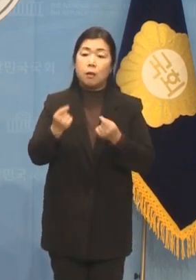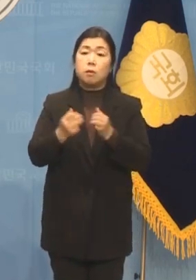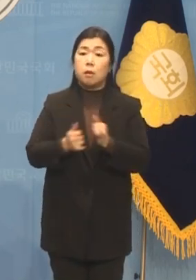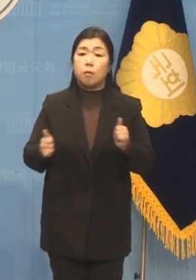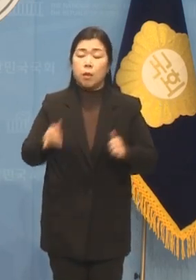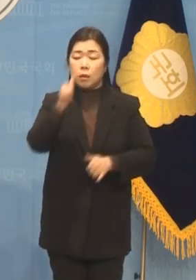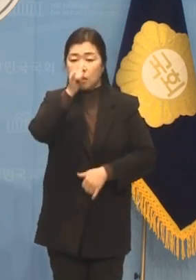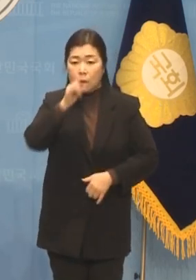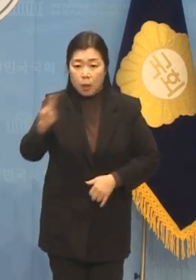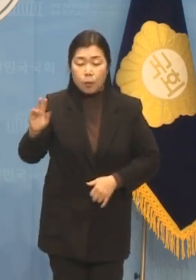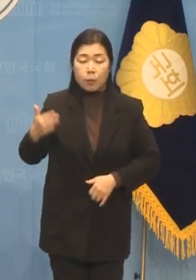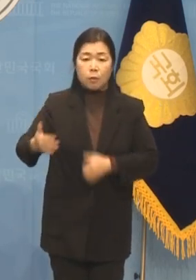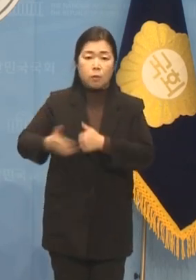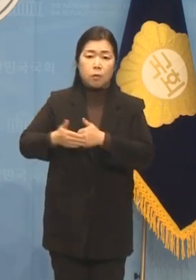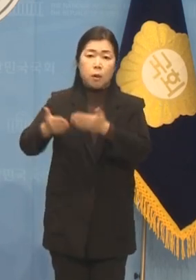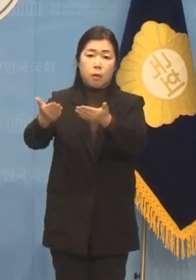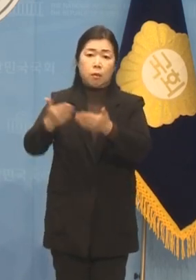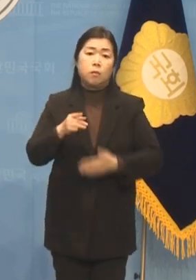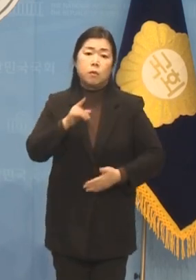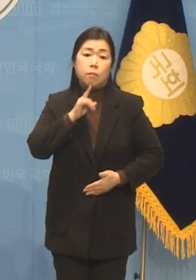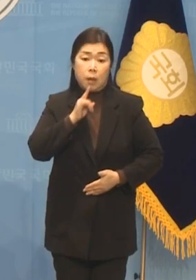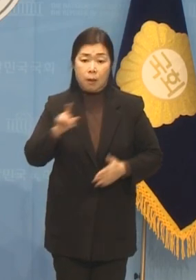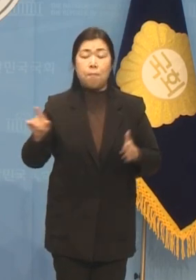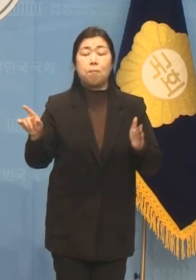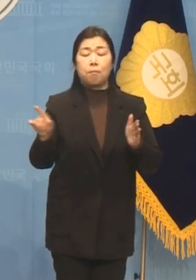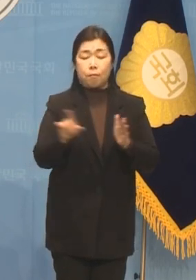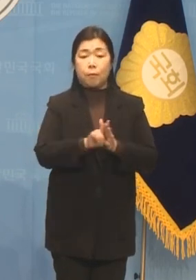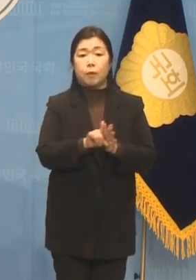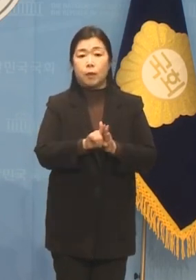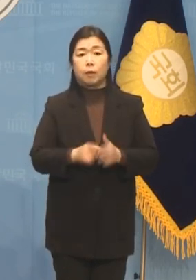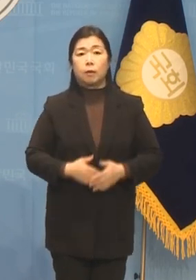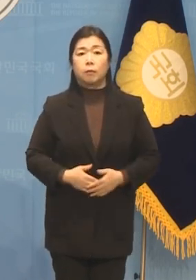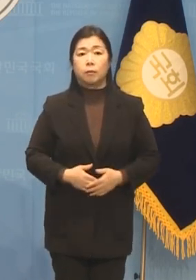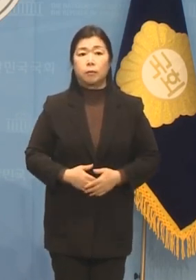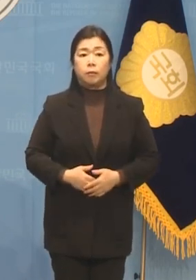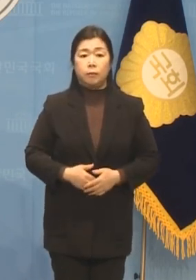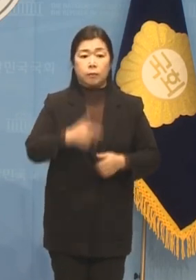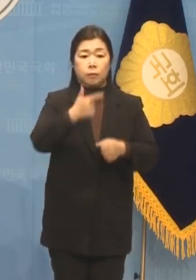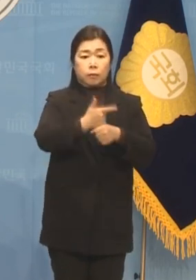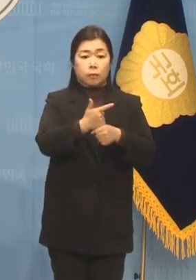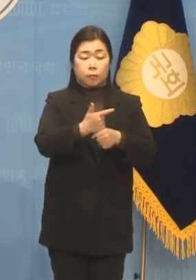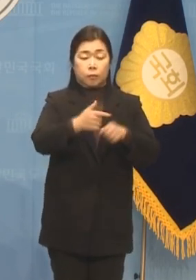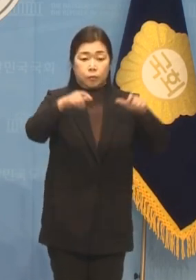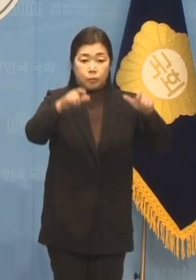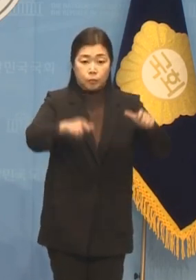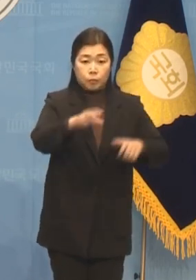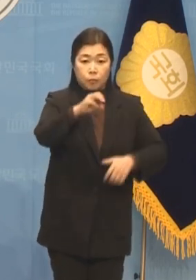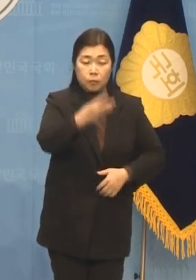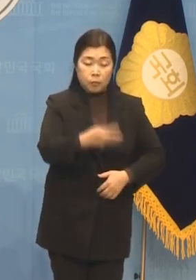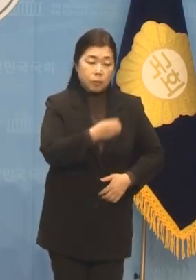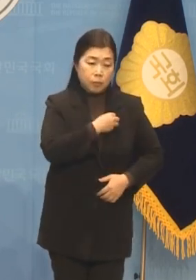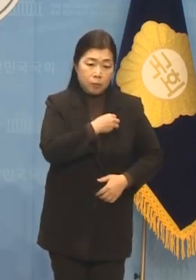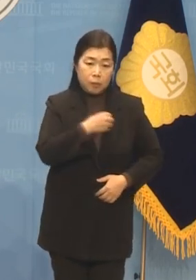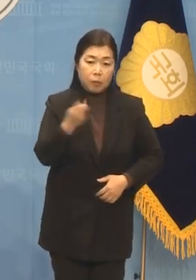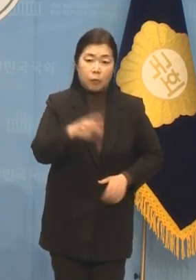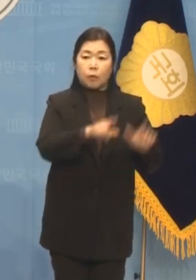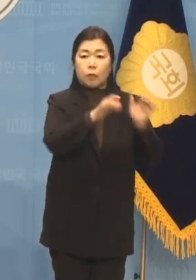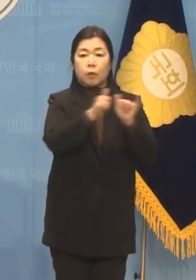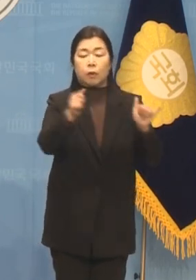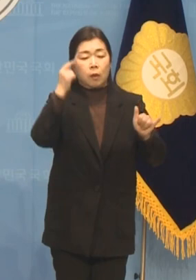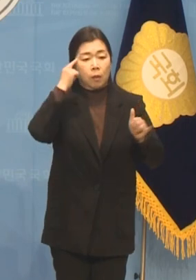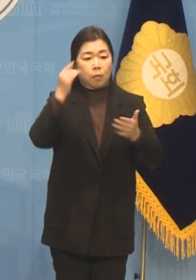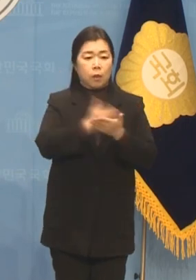격려의 말씀을 믿습니다. 남양주의 당원과 시민의 판단에 맡기고